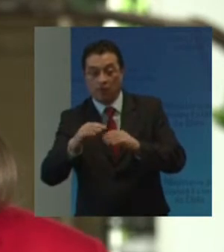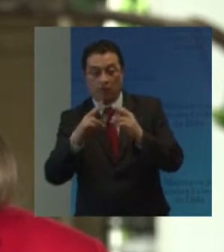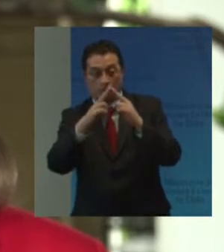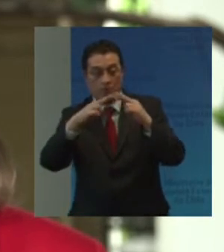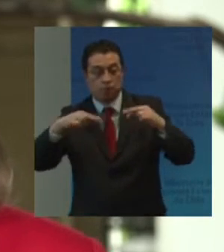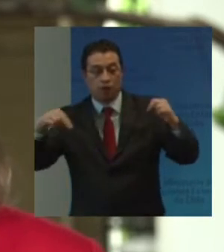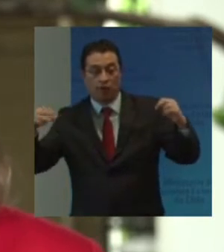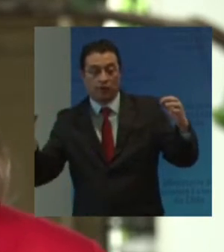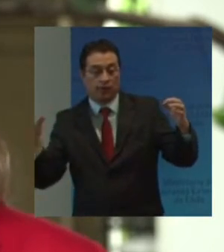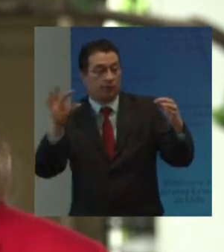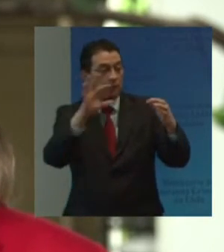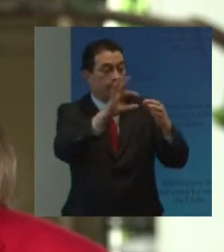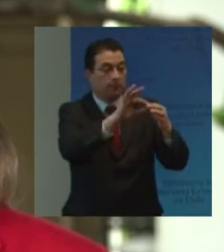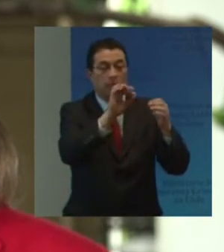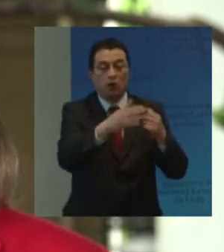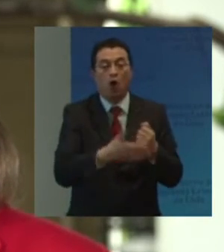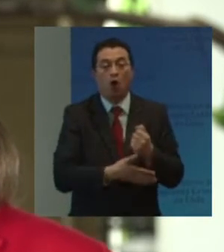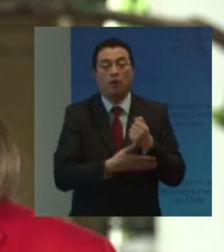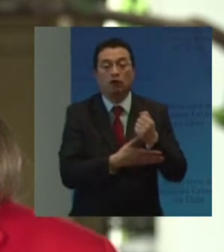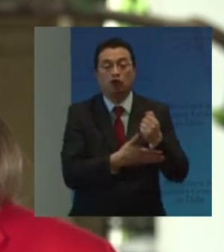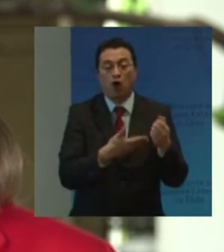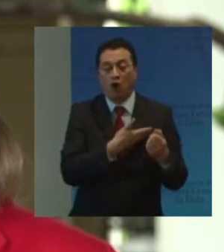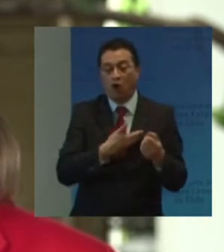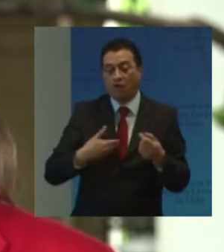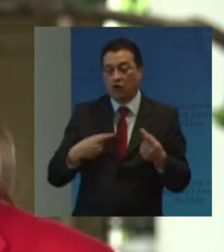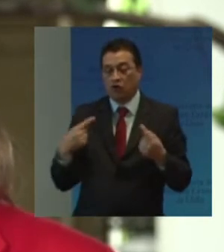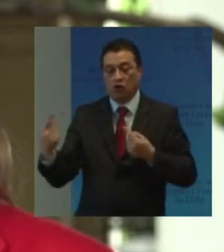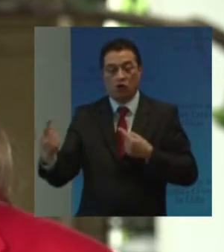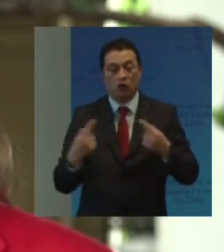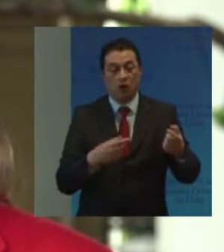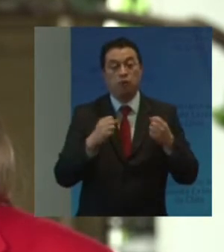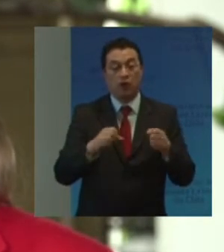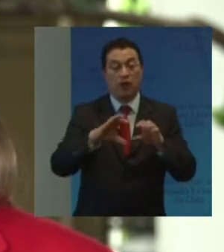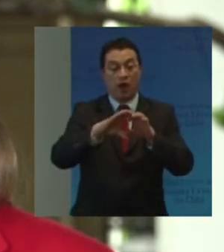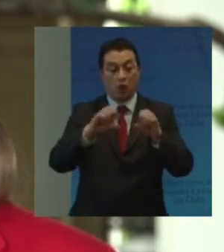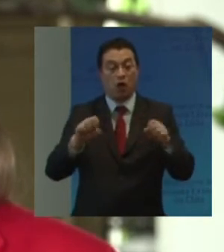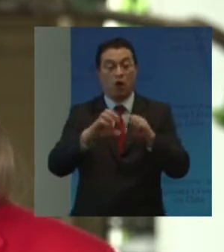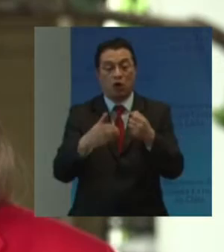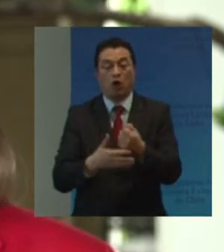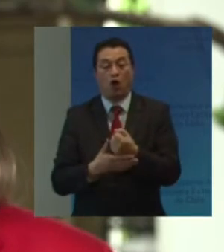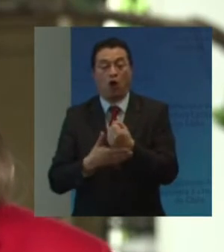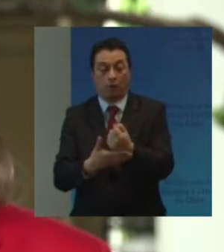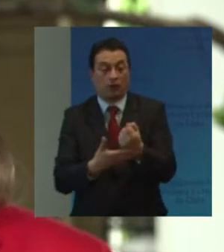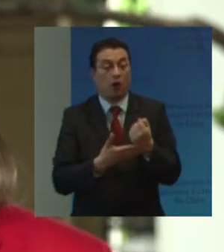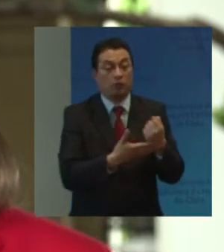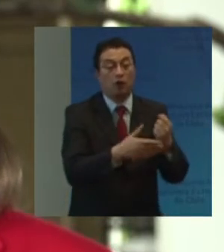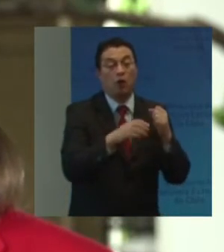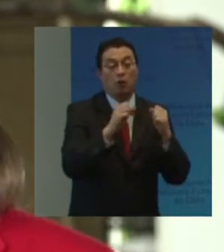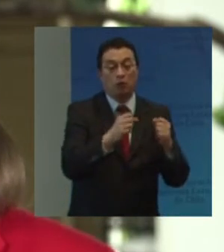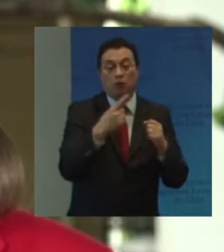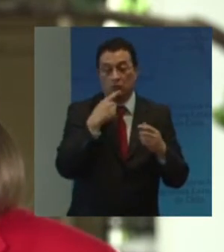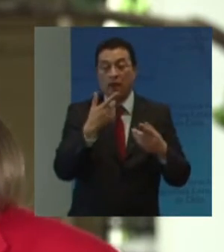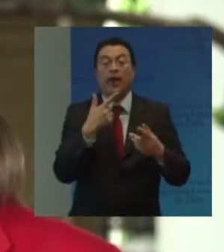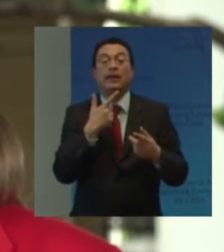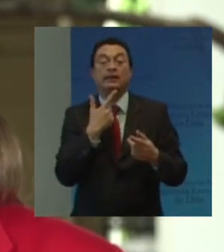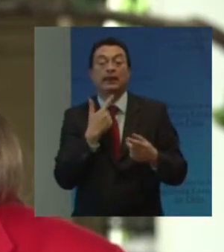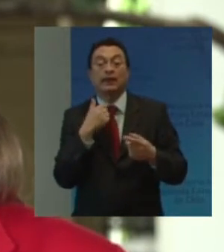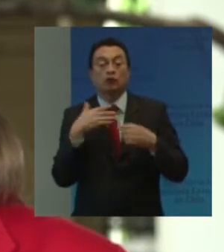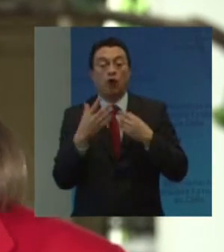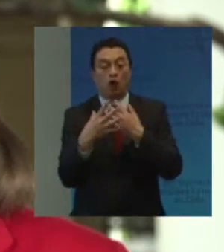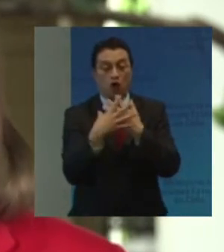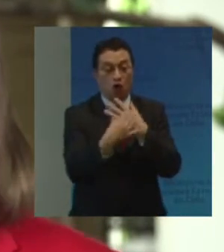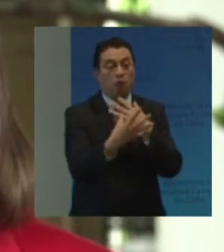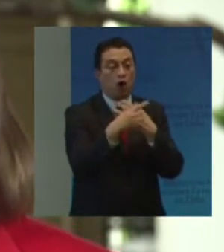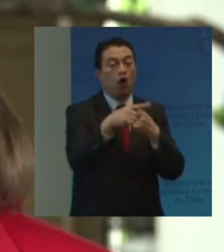Para la cooperación Entre los gobiernos A partir de eventuales Acuerdos de cooperación Que se justifiquen Por el interés De replicar En otras